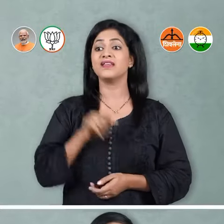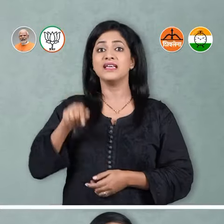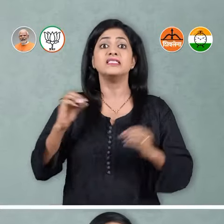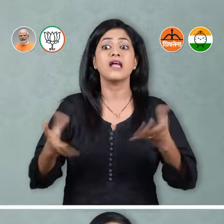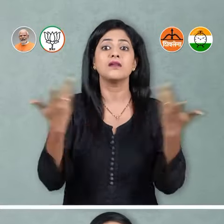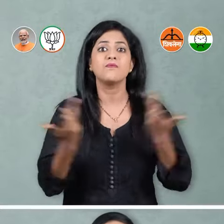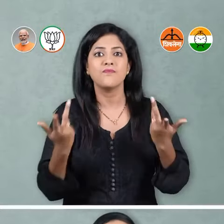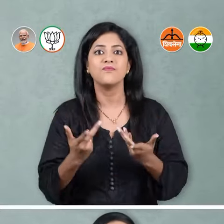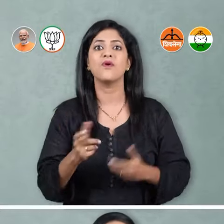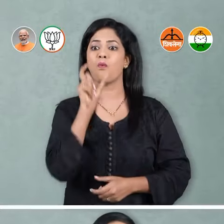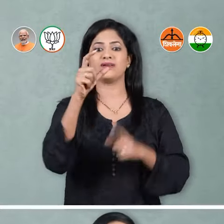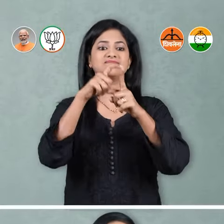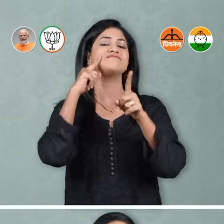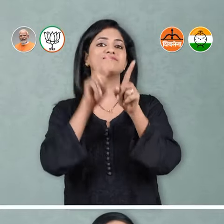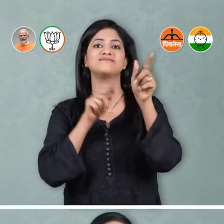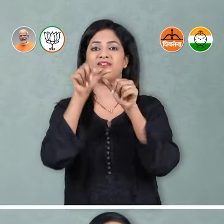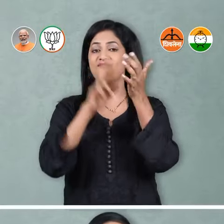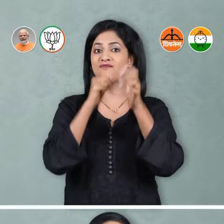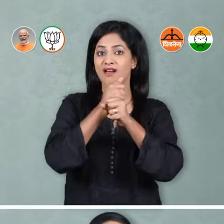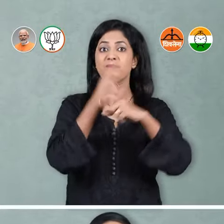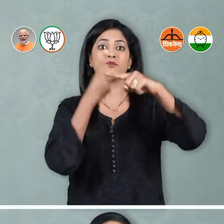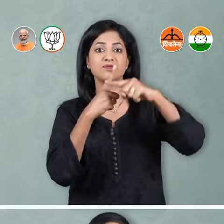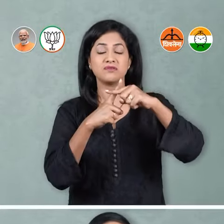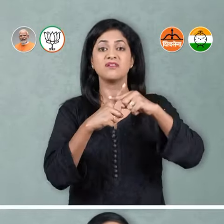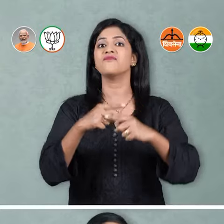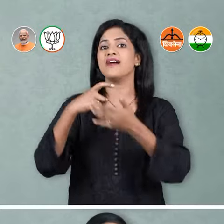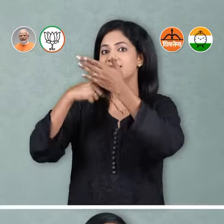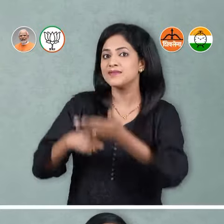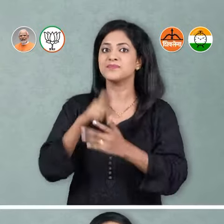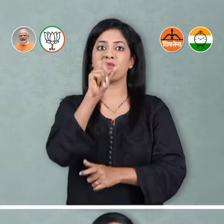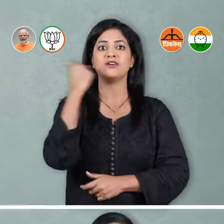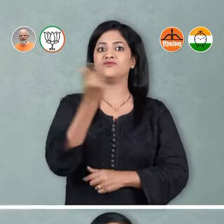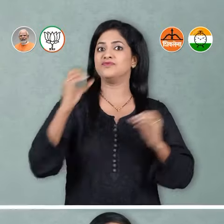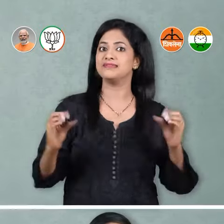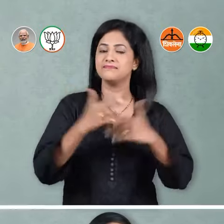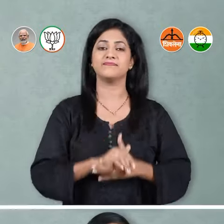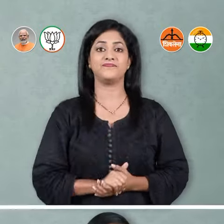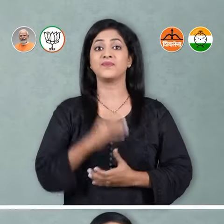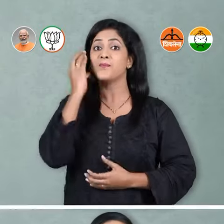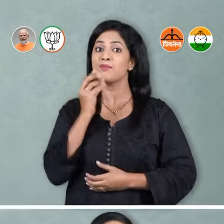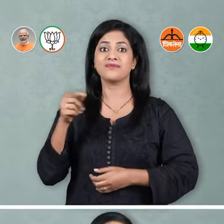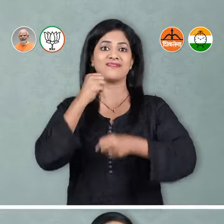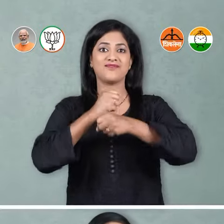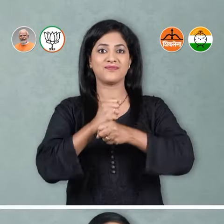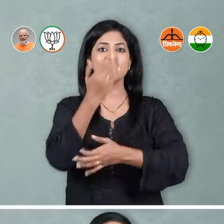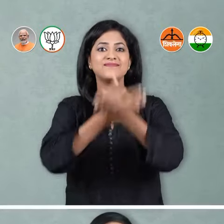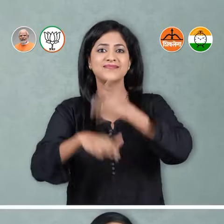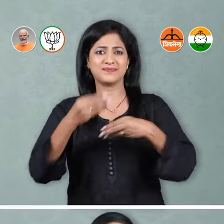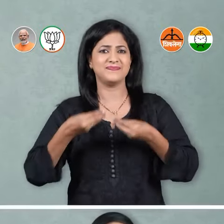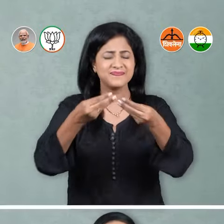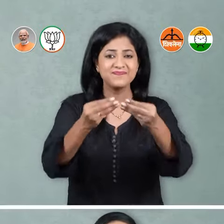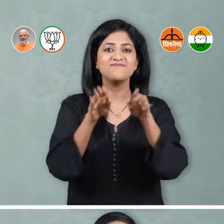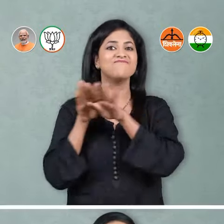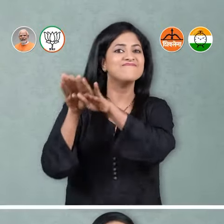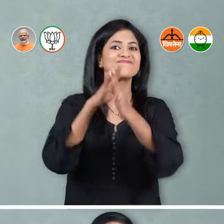दिव्यांग असा सकारात्मक आणी सन्मान जनक शब्दवापरणया पासुनत्स केली मोधी सरकारने दिव्यांगान